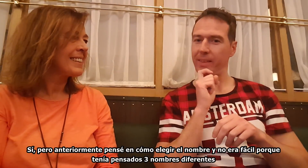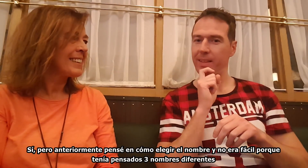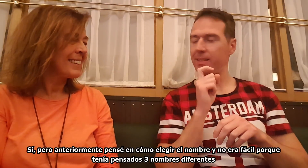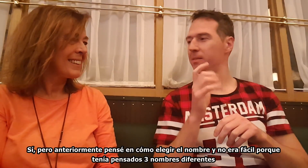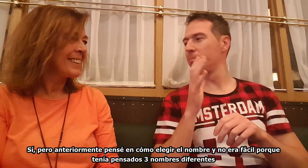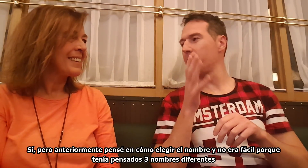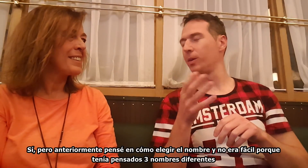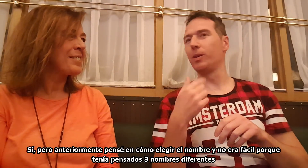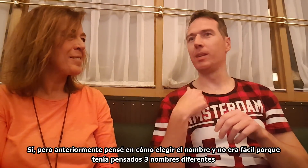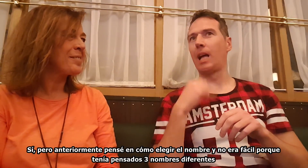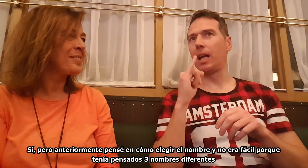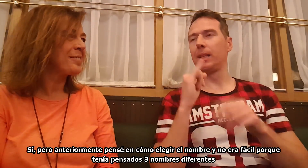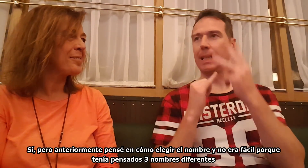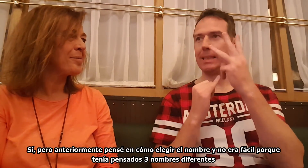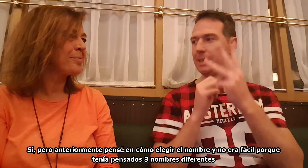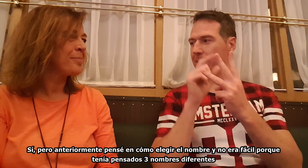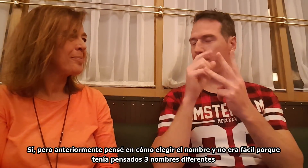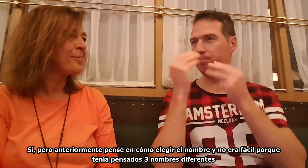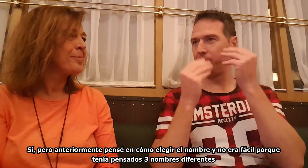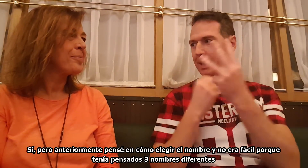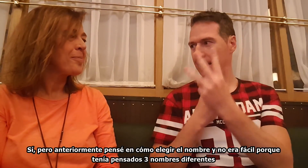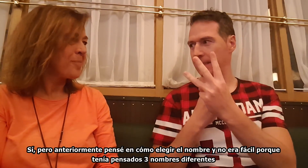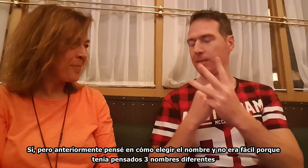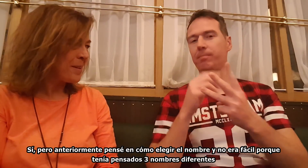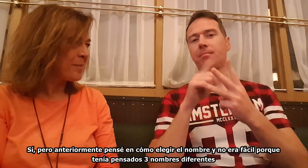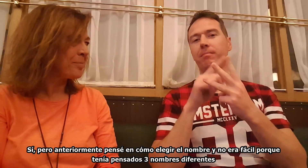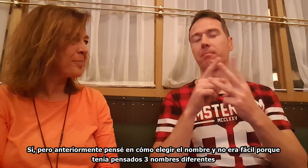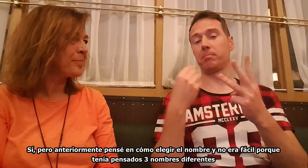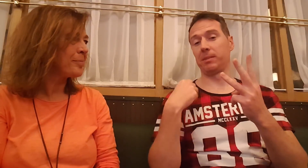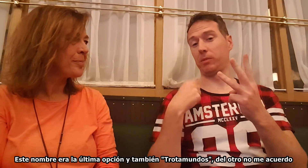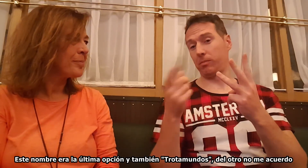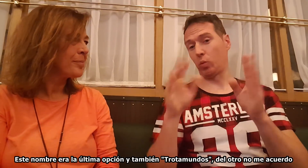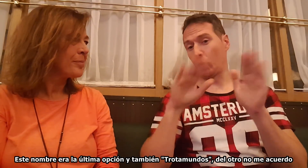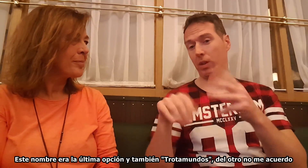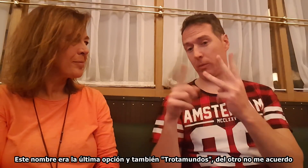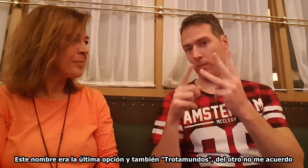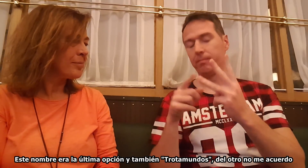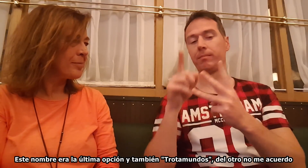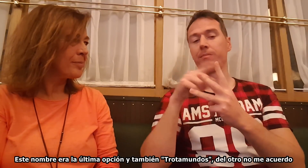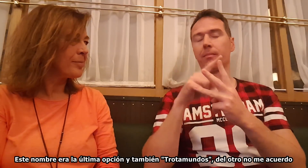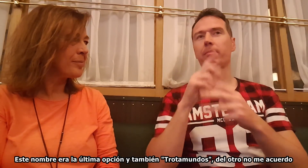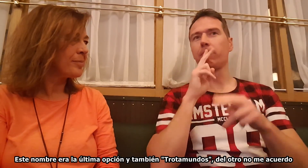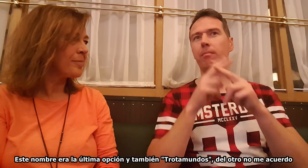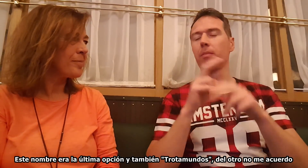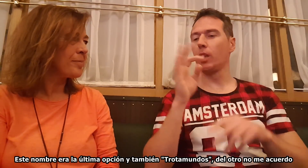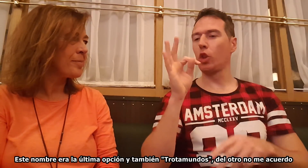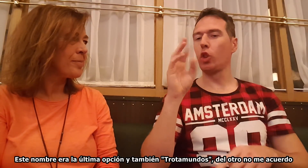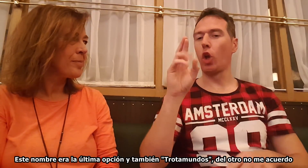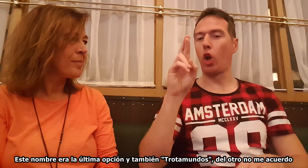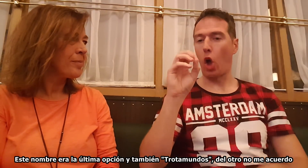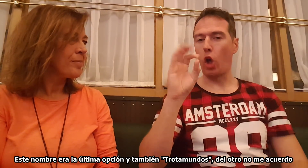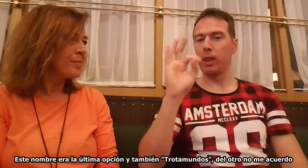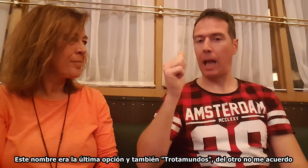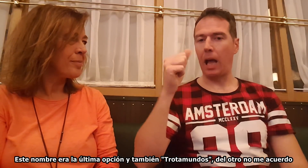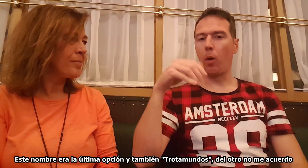porque tenía tres pensados. Este es el último. El primero, Trotamundos.